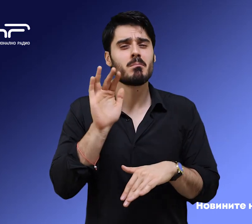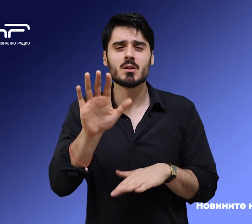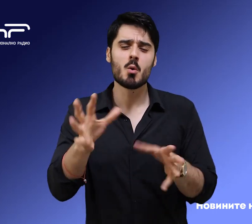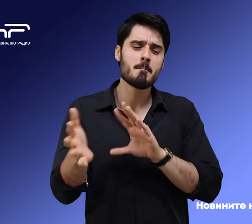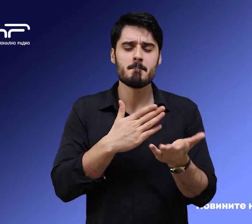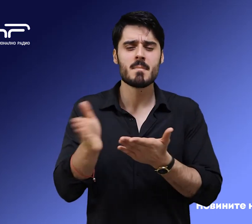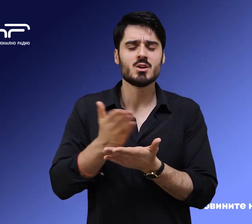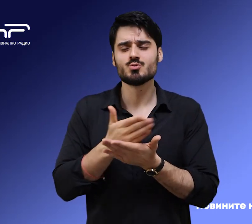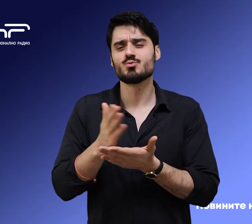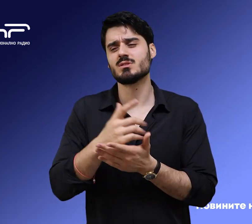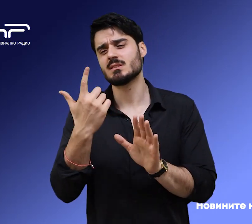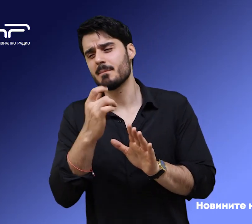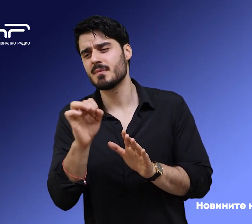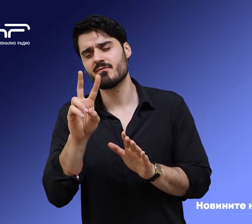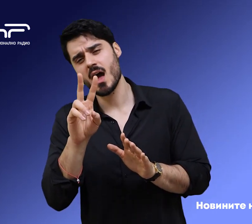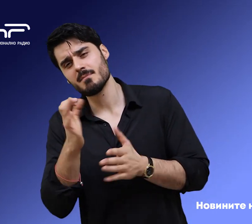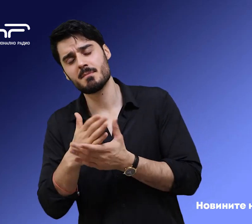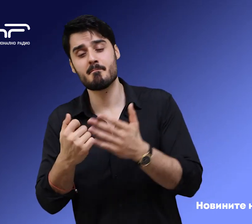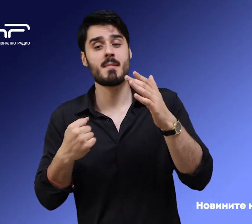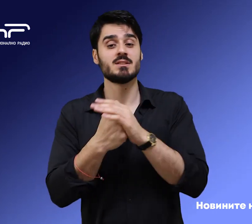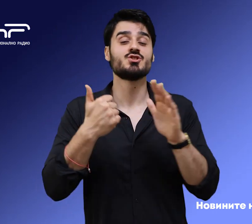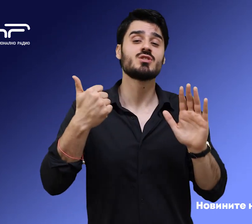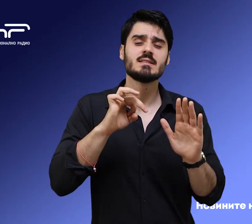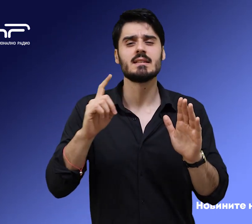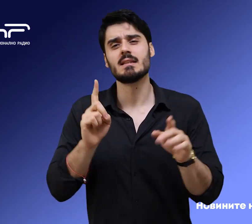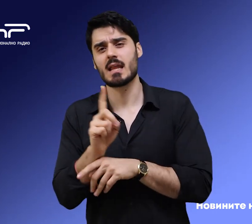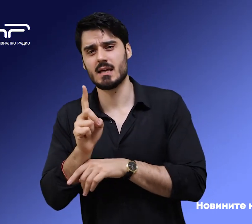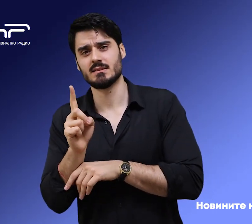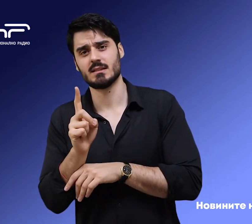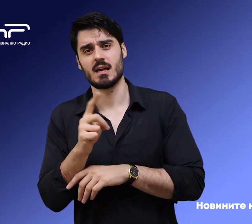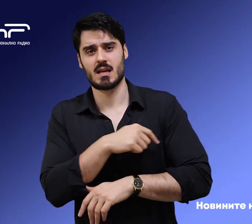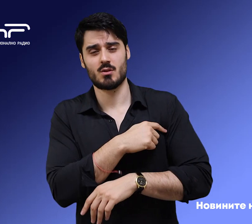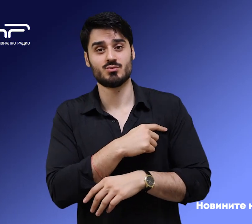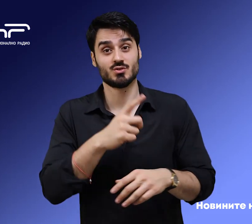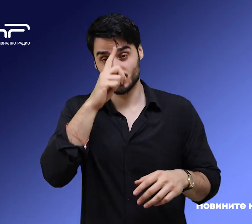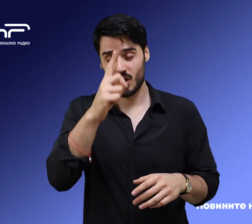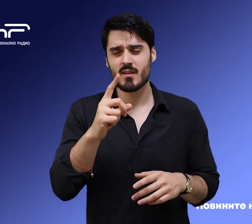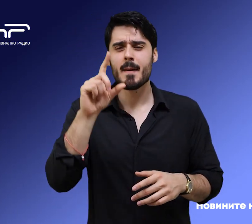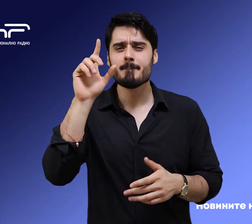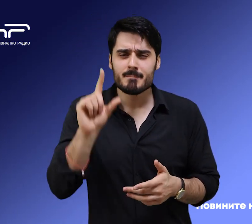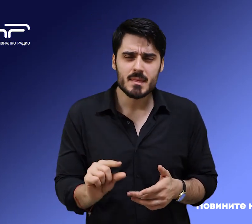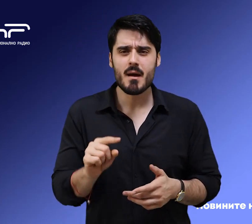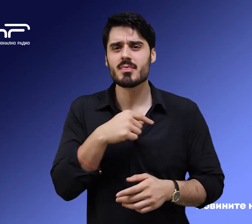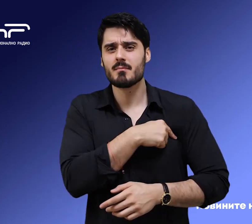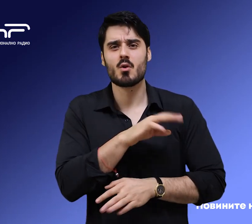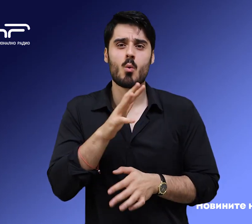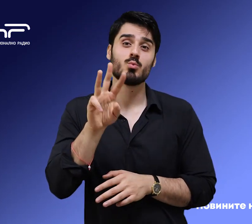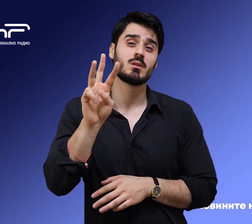2 и 7 градуса. Максималните между 6 и 11 градуса. В София минималната температура ще е около 3 градуса.